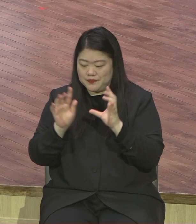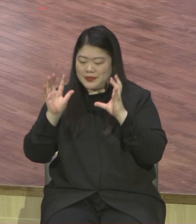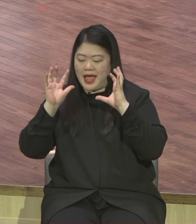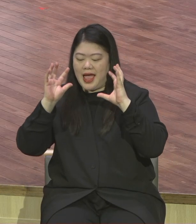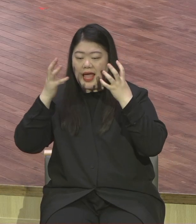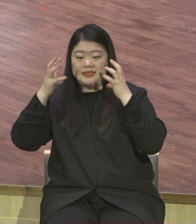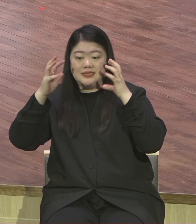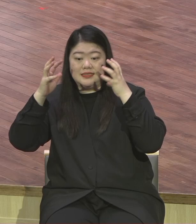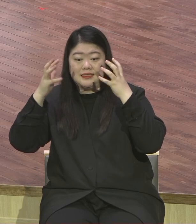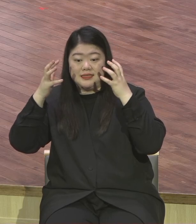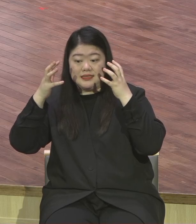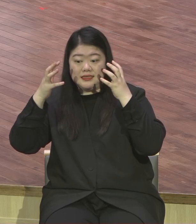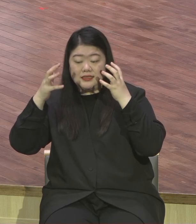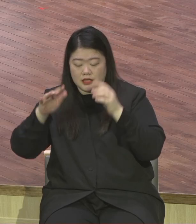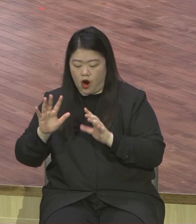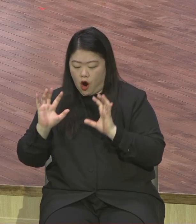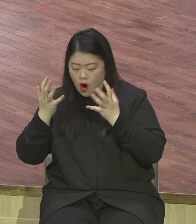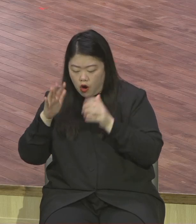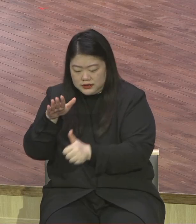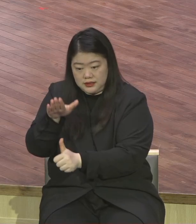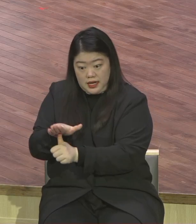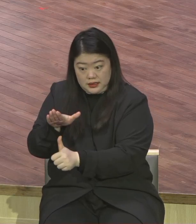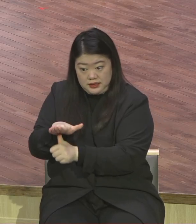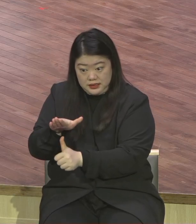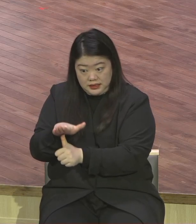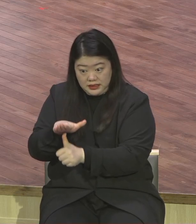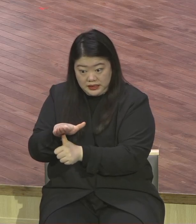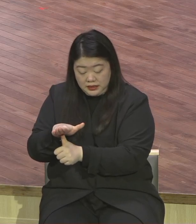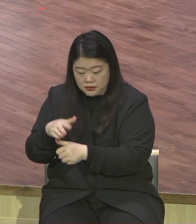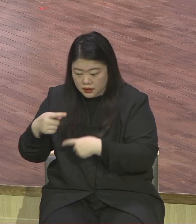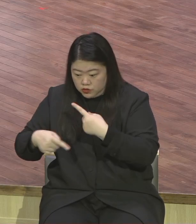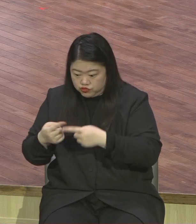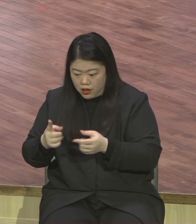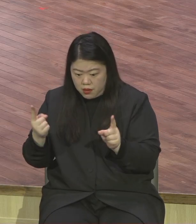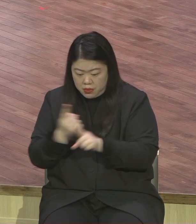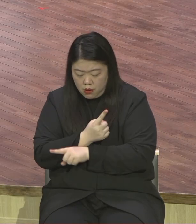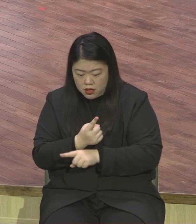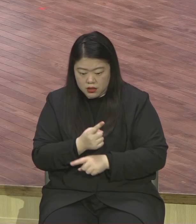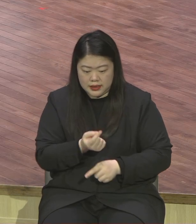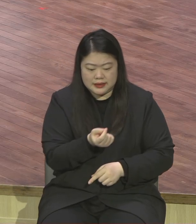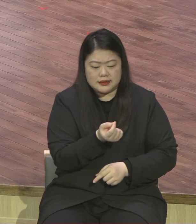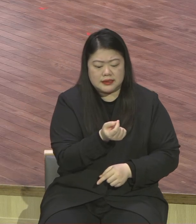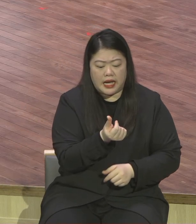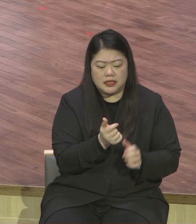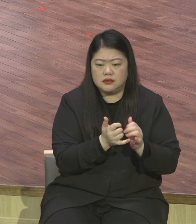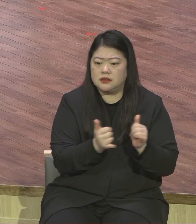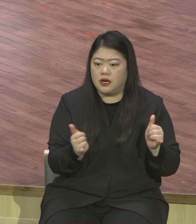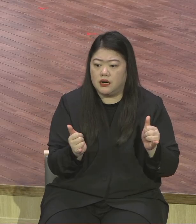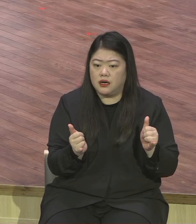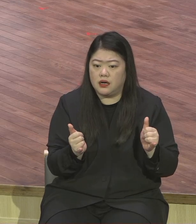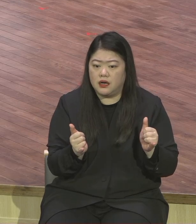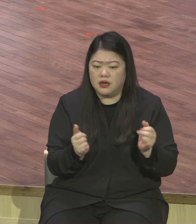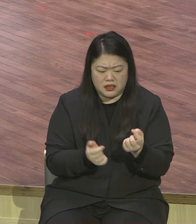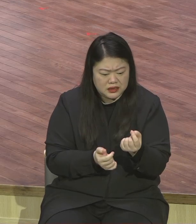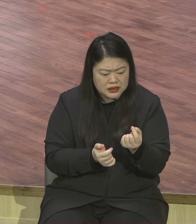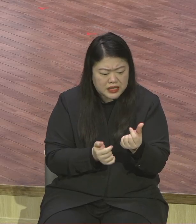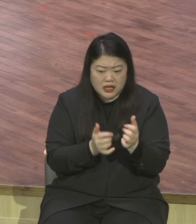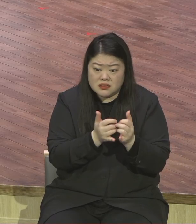작은 자라고 표현합니다 작은 자라는 표현을 바꾸었는데 이것은요 단순히 어리다는 개념만이